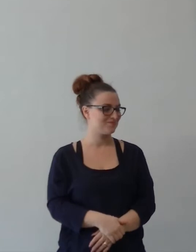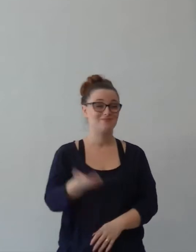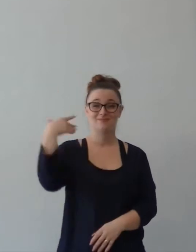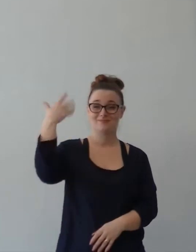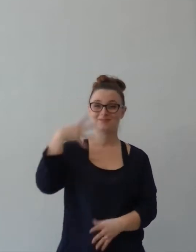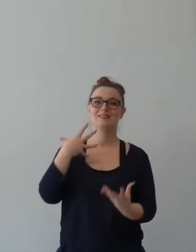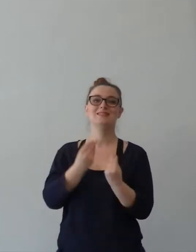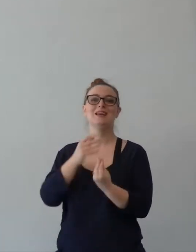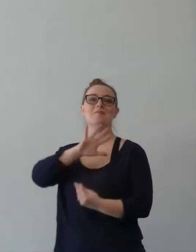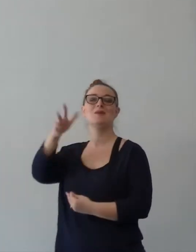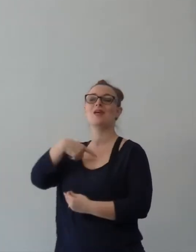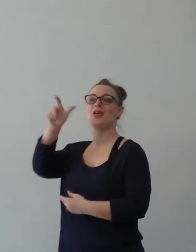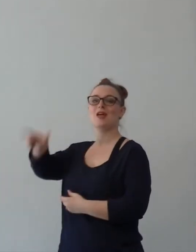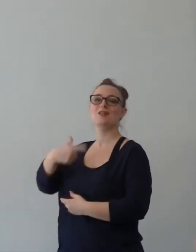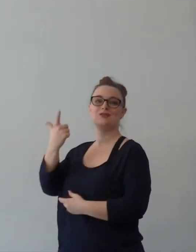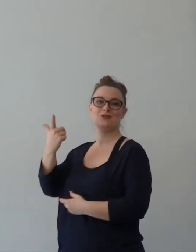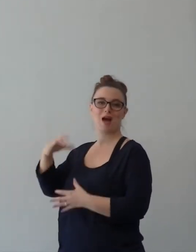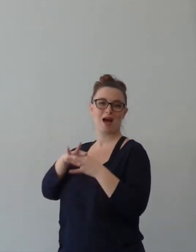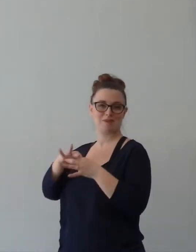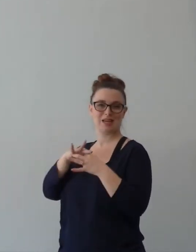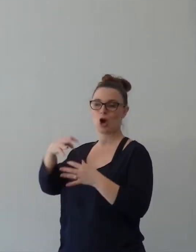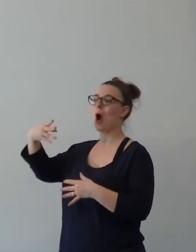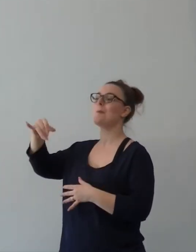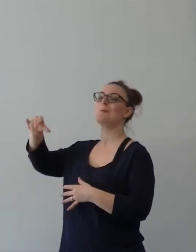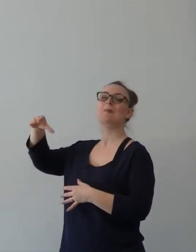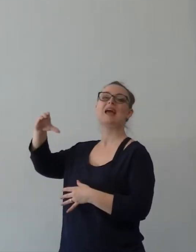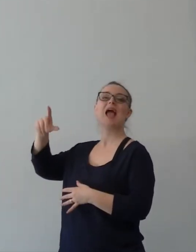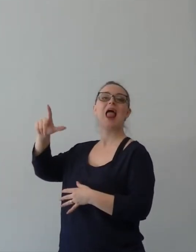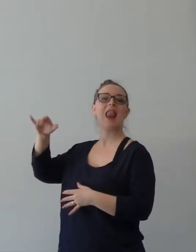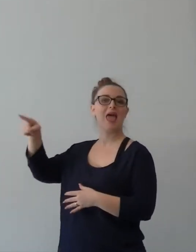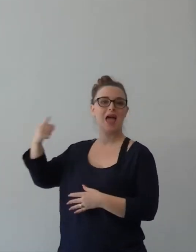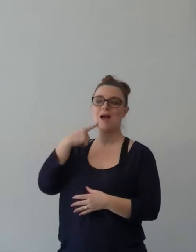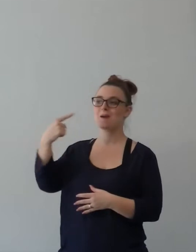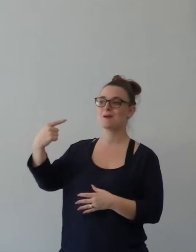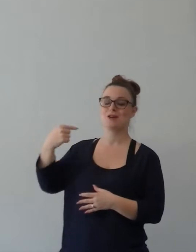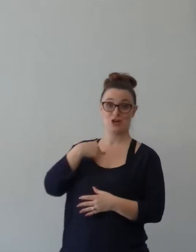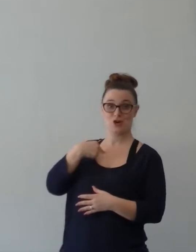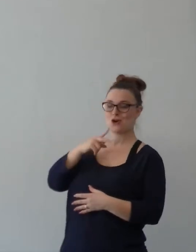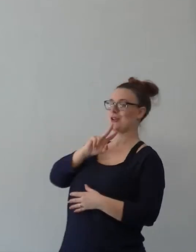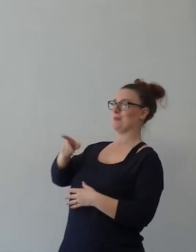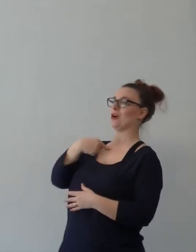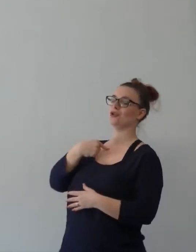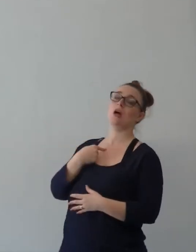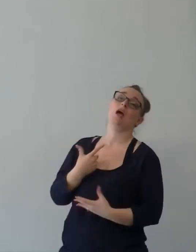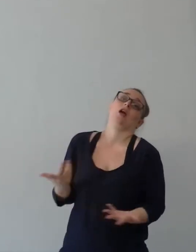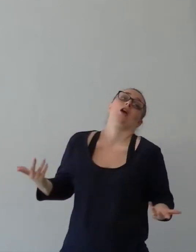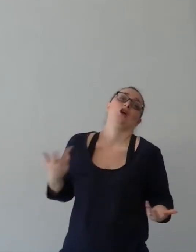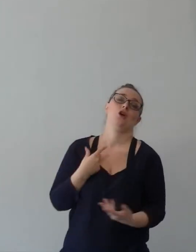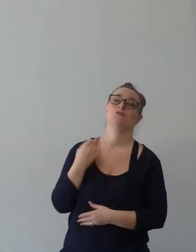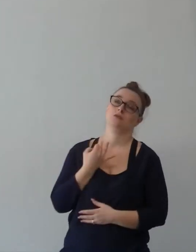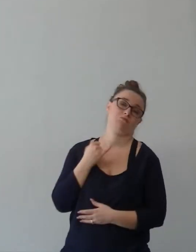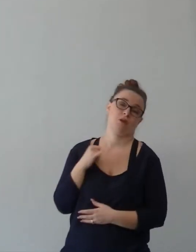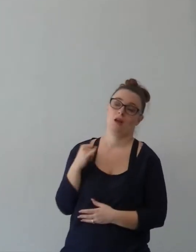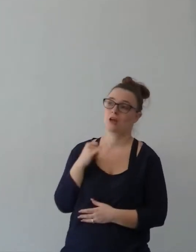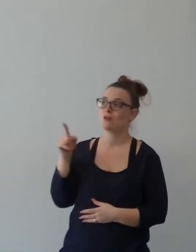conosce, gli dice, ma Michele che vuoi fare? Io ci ho fatto così. E lui mi dice, ti ha già andare a dirmi questa cosa. Tu sei